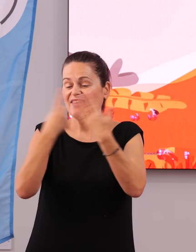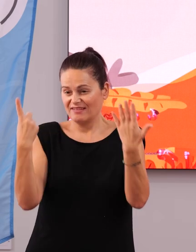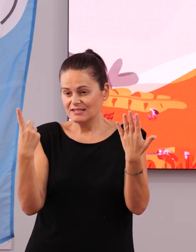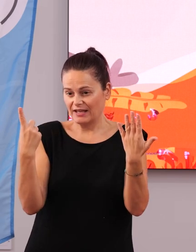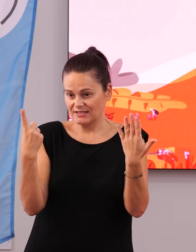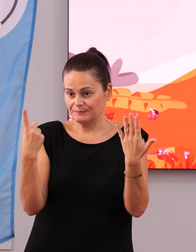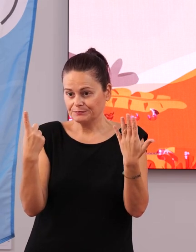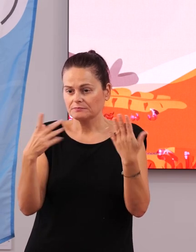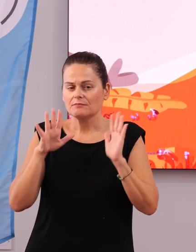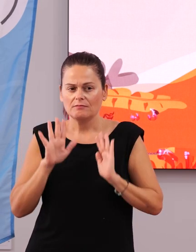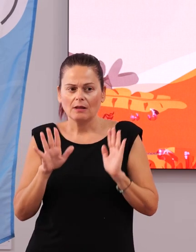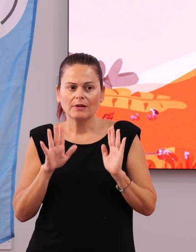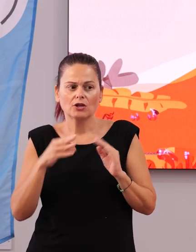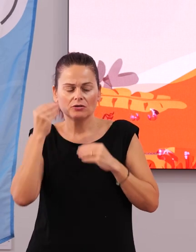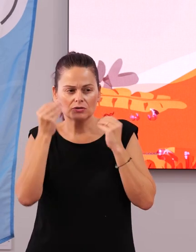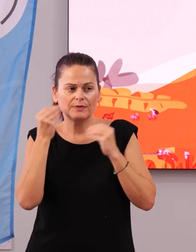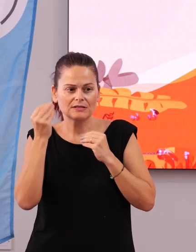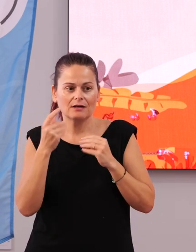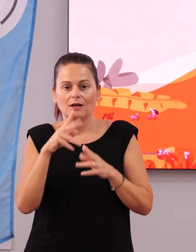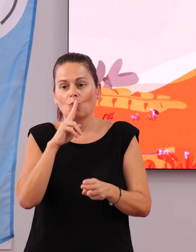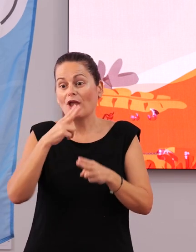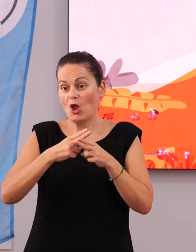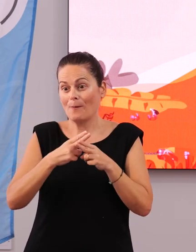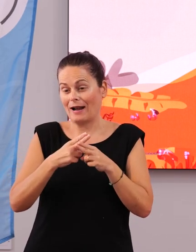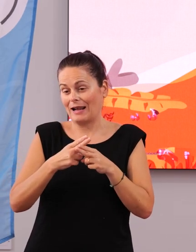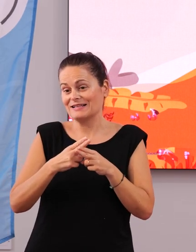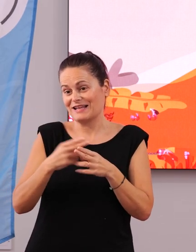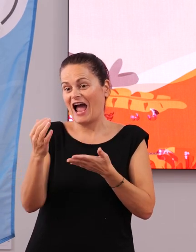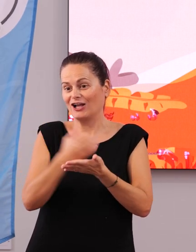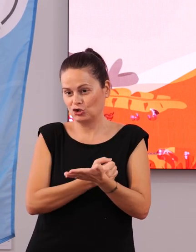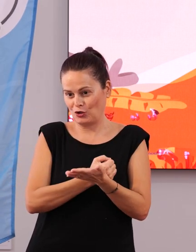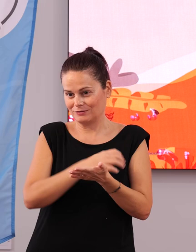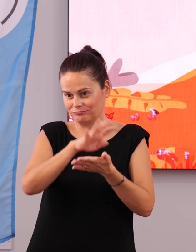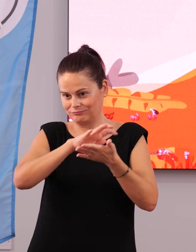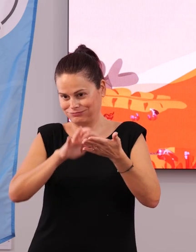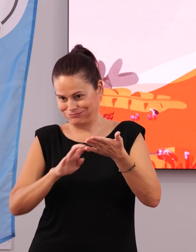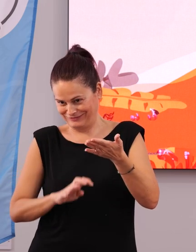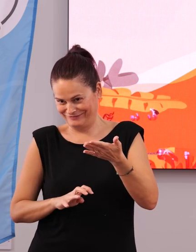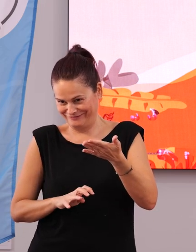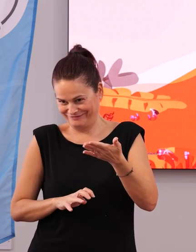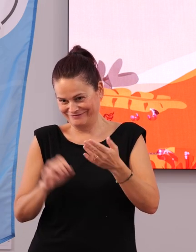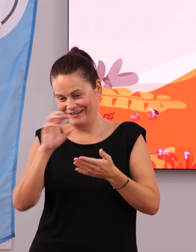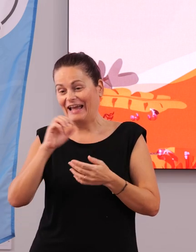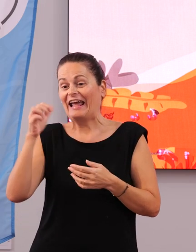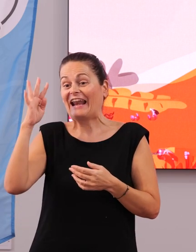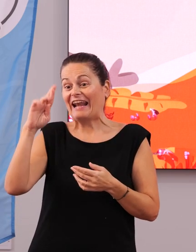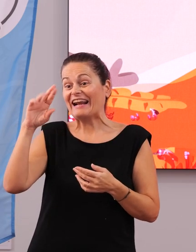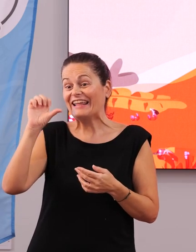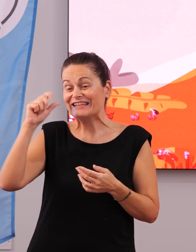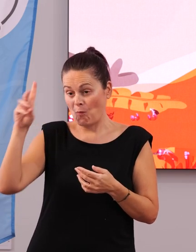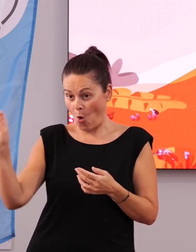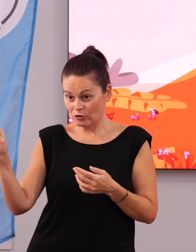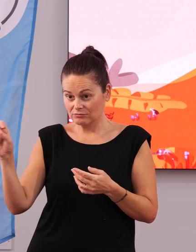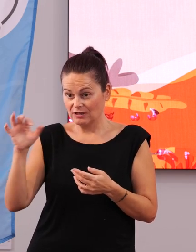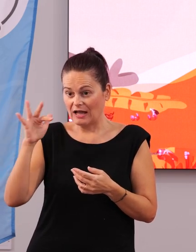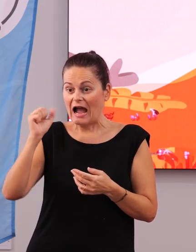pero es que me quiero permitir, aunque se alargue un poquito, de nombraros a todas, porque estáis prácticamente todas aquí representadas. Retimur, Tepe,